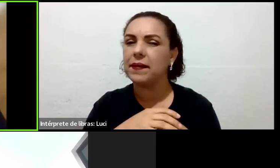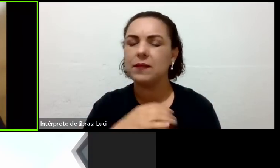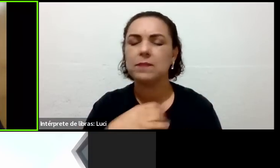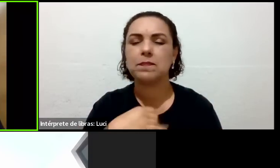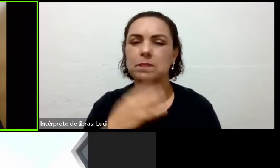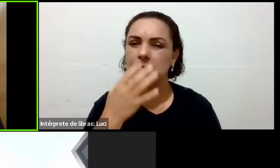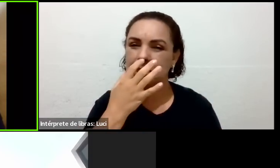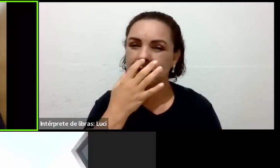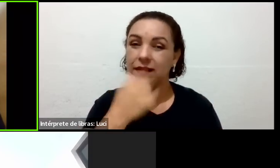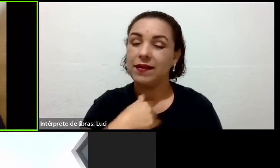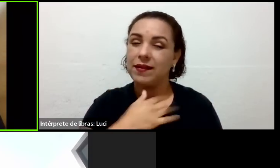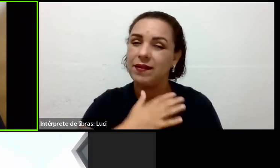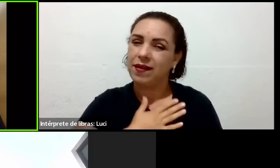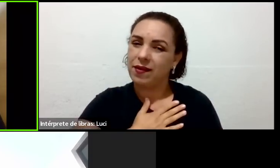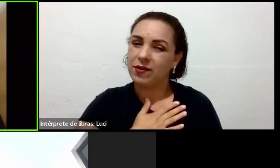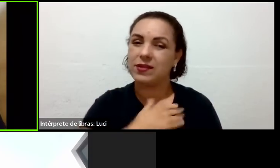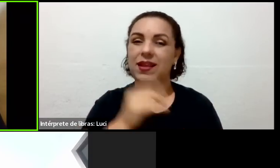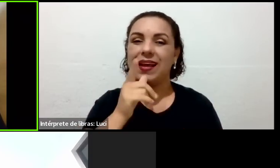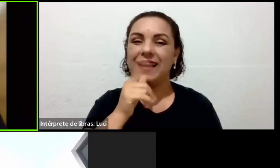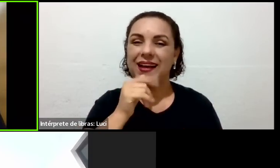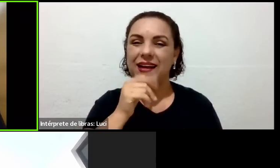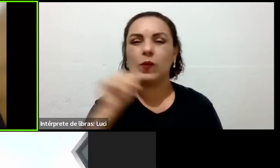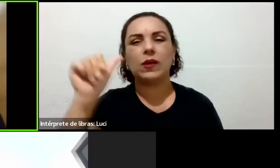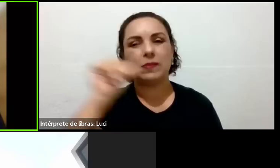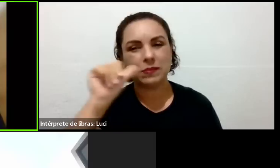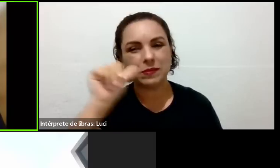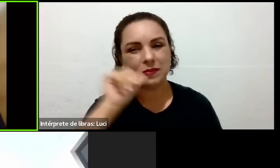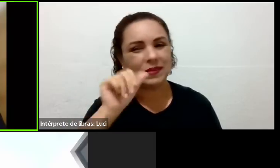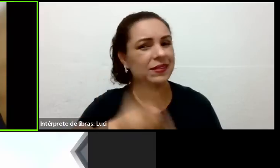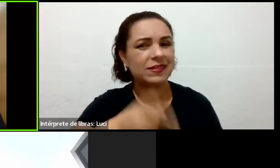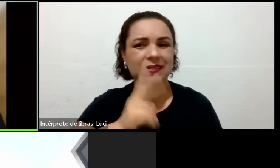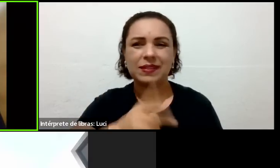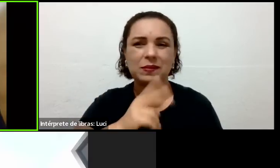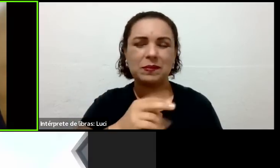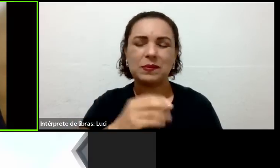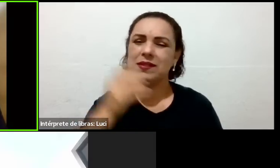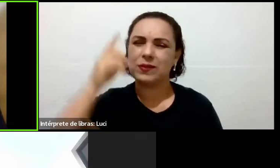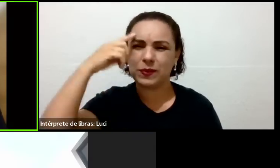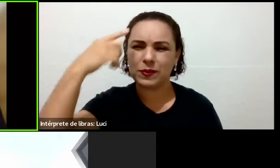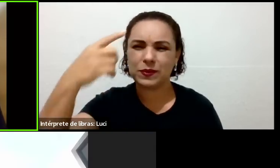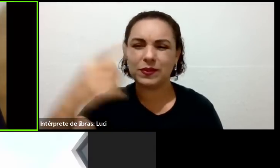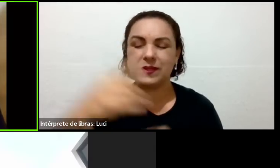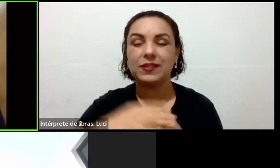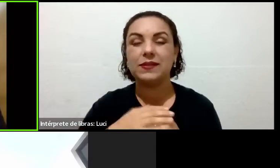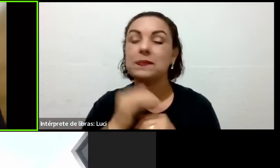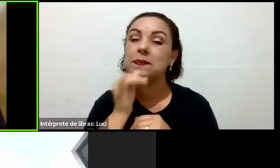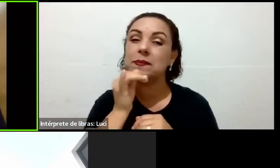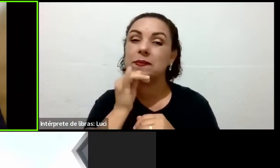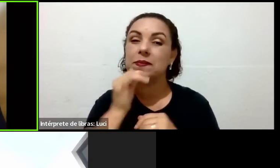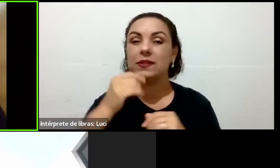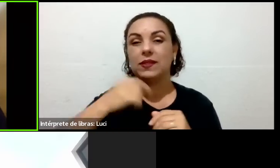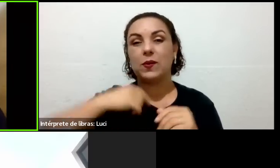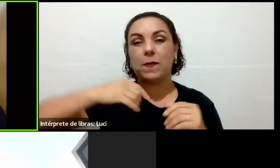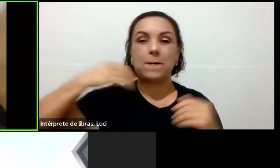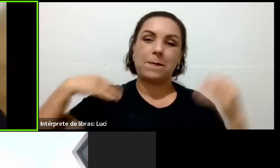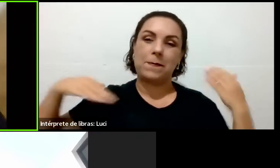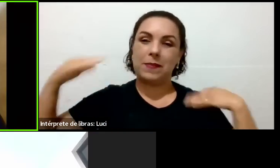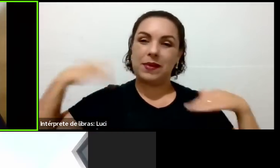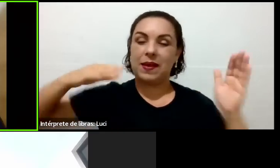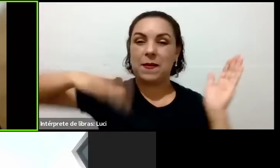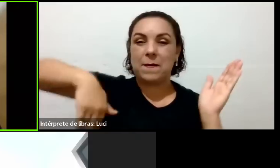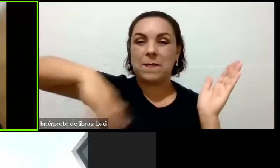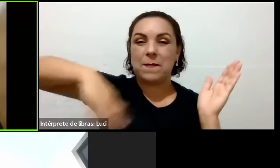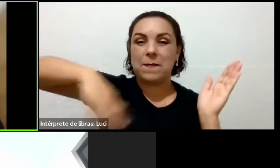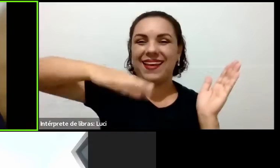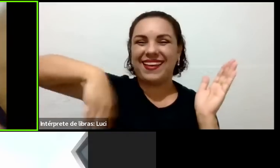água. Ó, você tem uma noção, né? Porque eu sou mineiro, não. Quando eu vou na praia, por exemplo, ou num clube, eu fico horas e